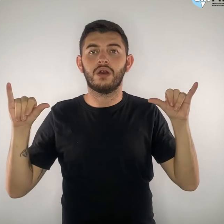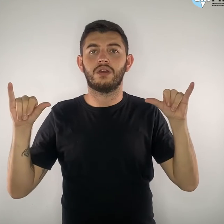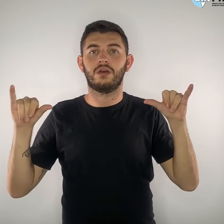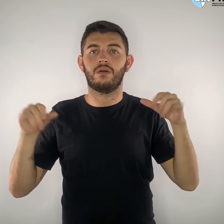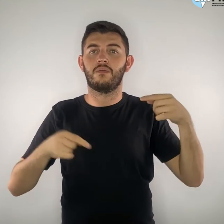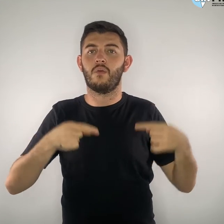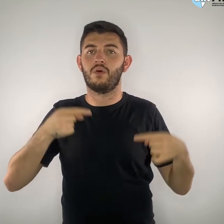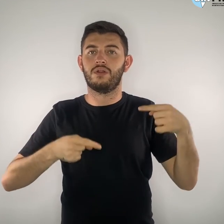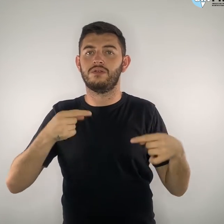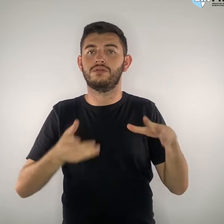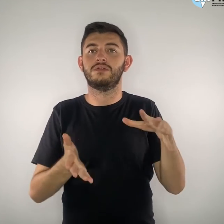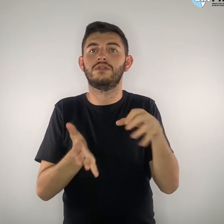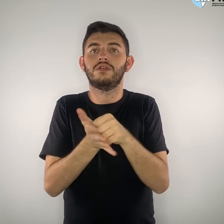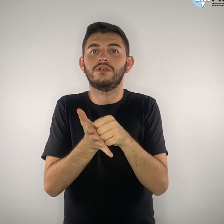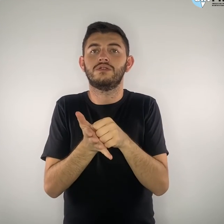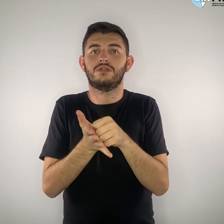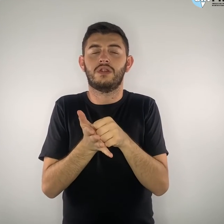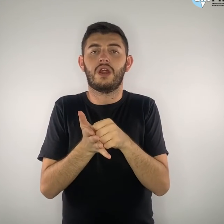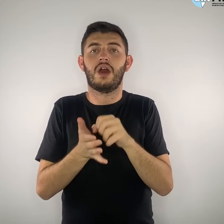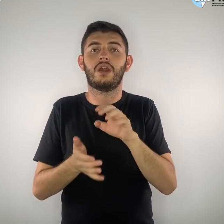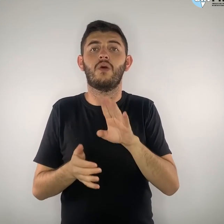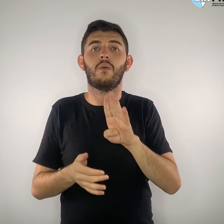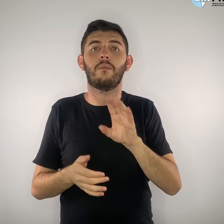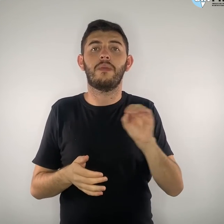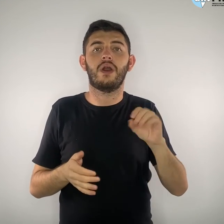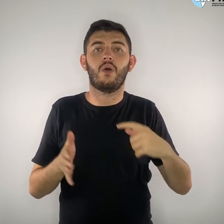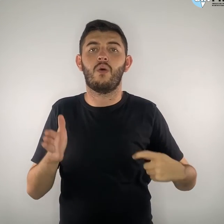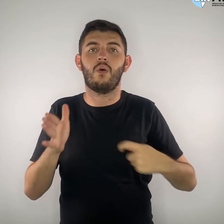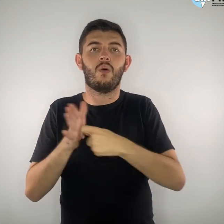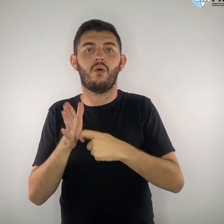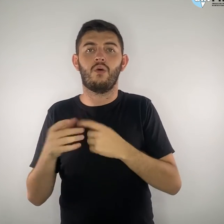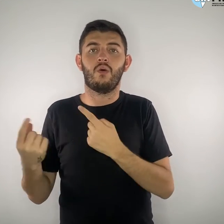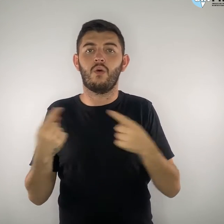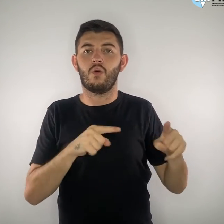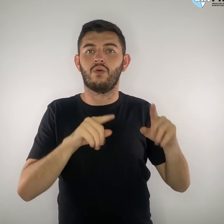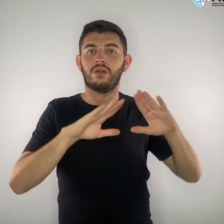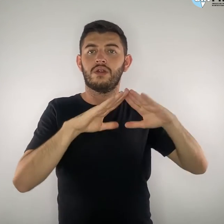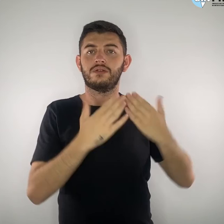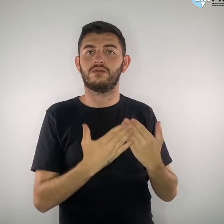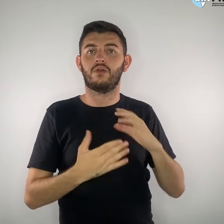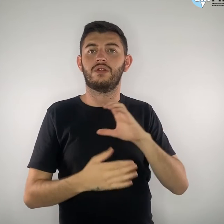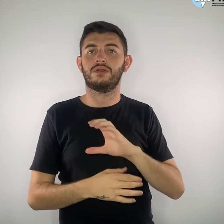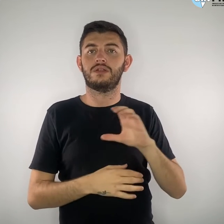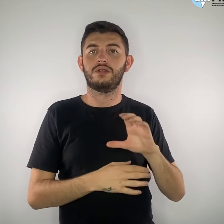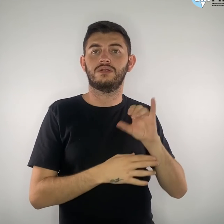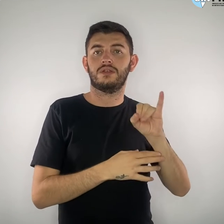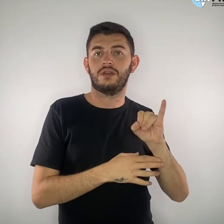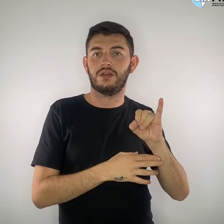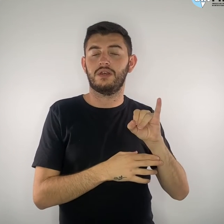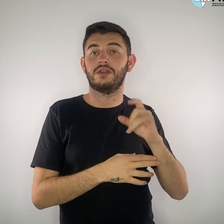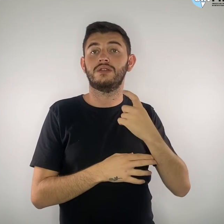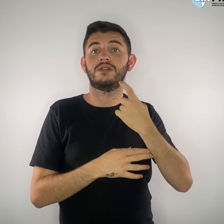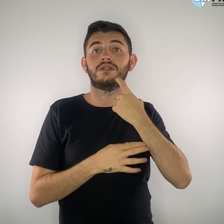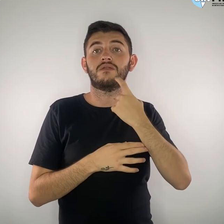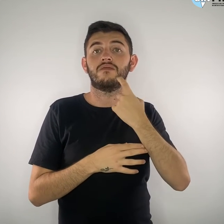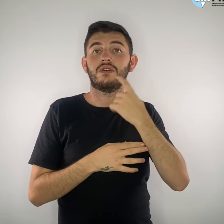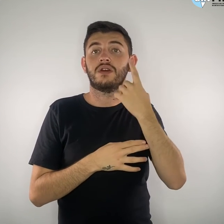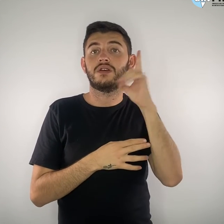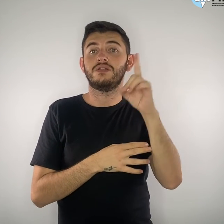registraram o boletim de ocorrência contra a Escola CCI na sexta-feira, 7 do 10. No